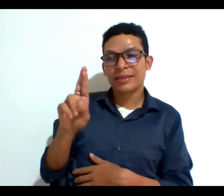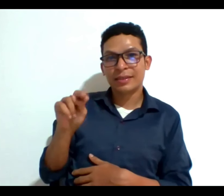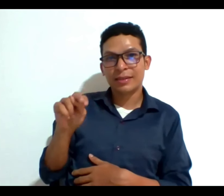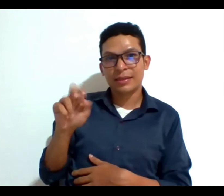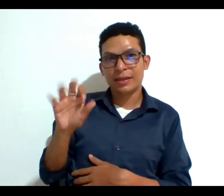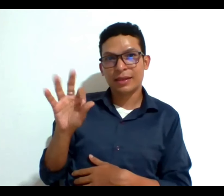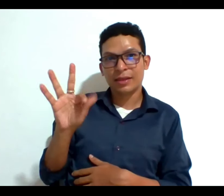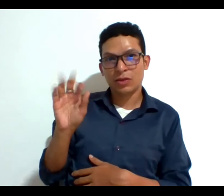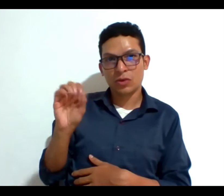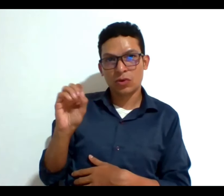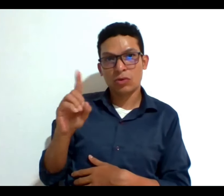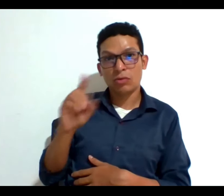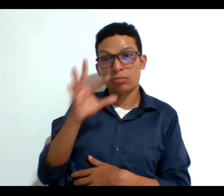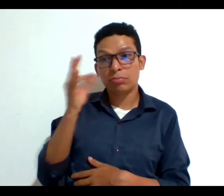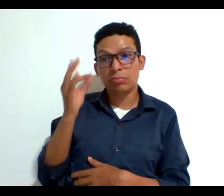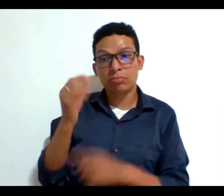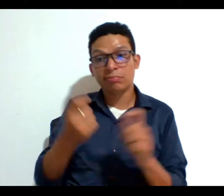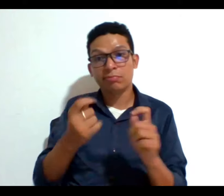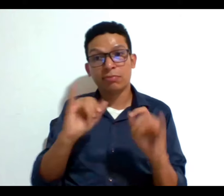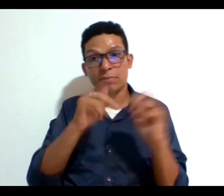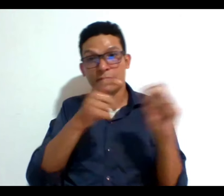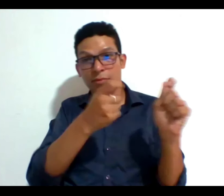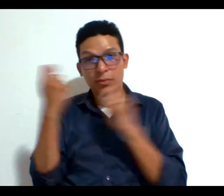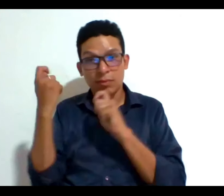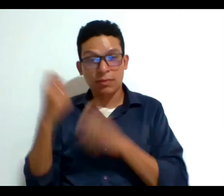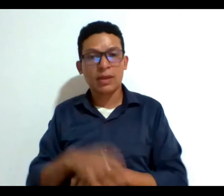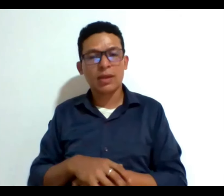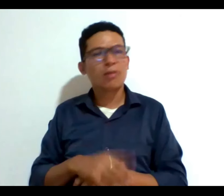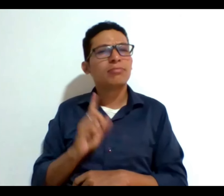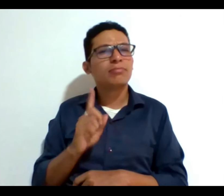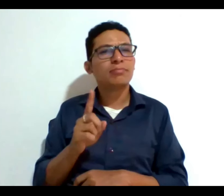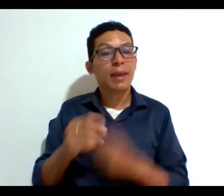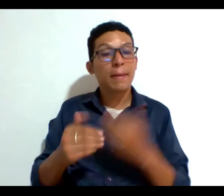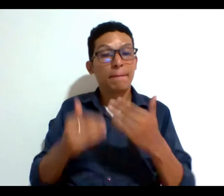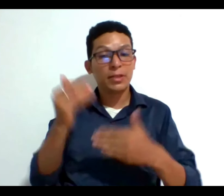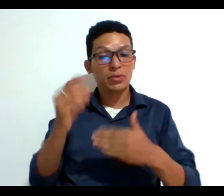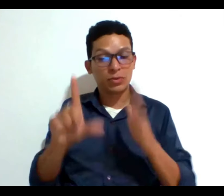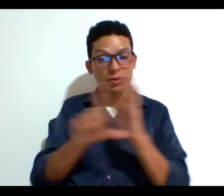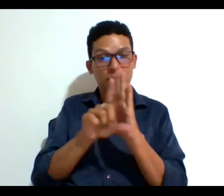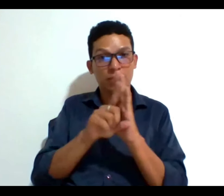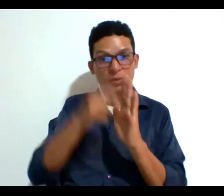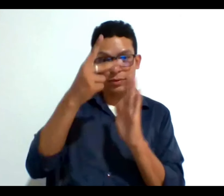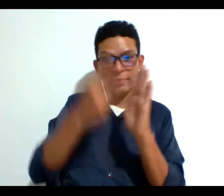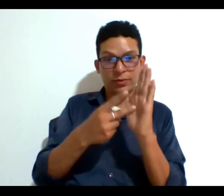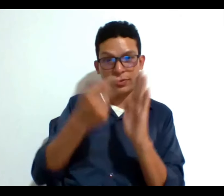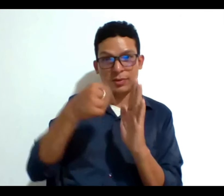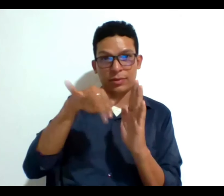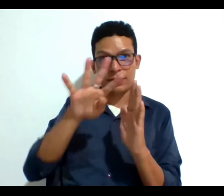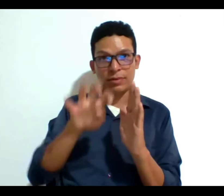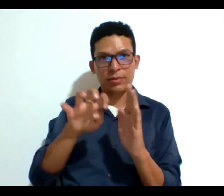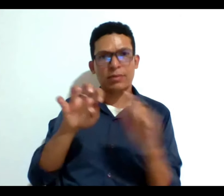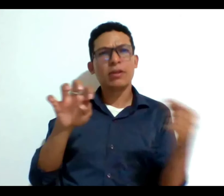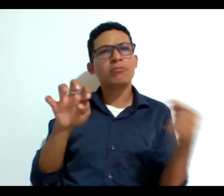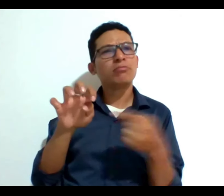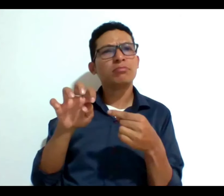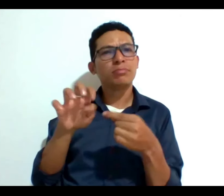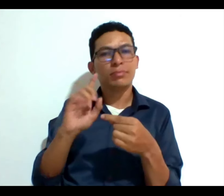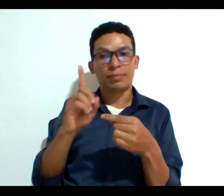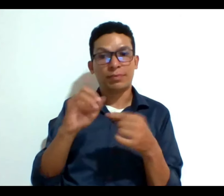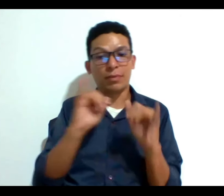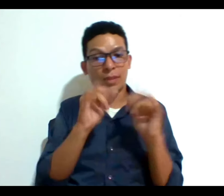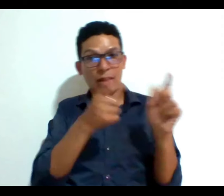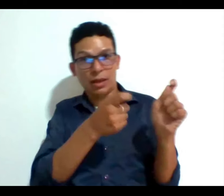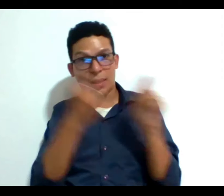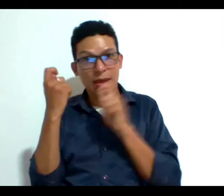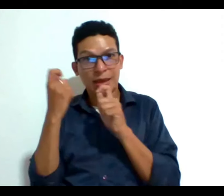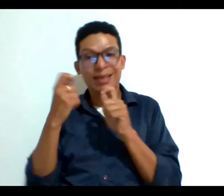estaba sujeto a una medida de interdicción con la entrada en vigencia de la ley en el 2019 lo que dice la ley es que esas interdicciones se van